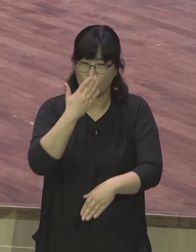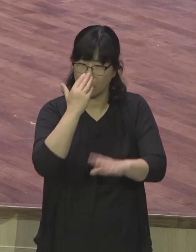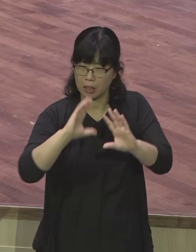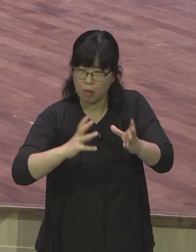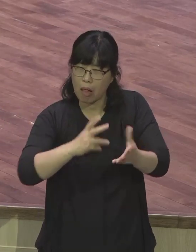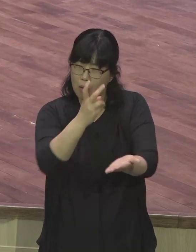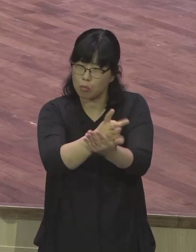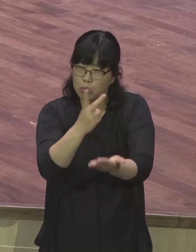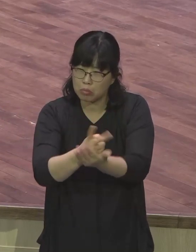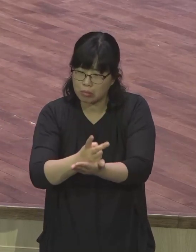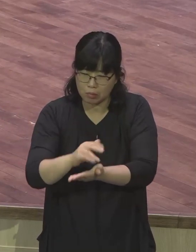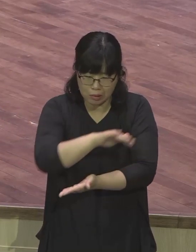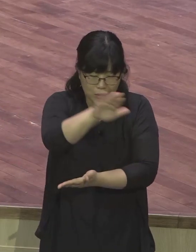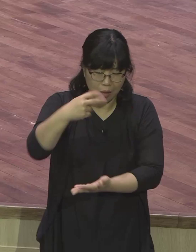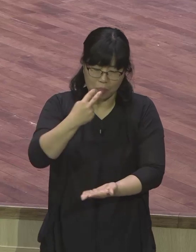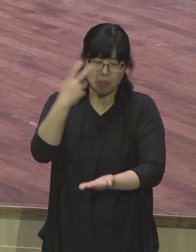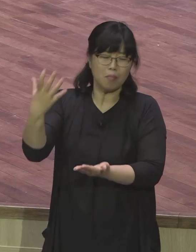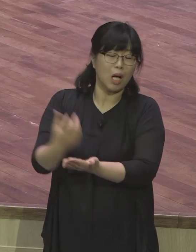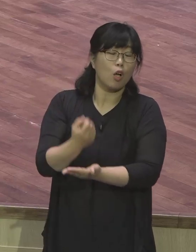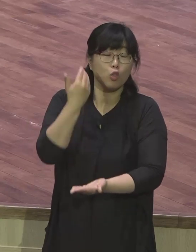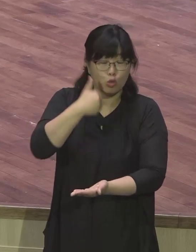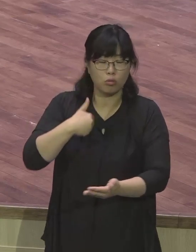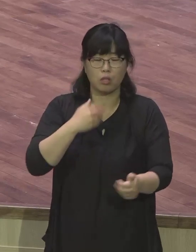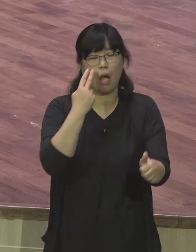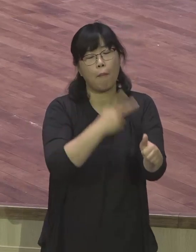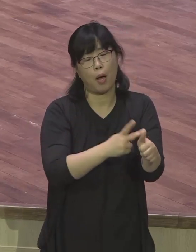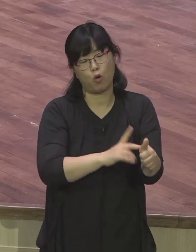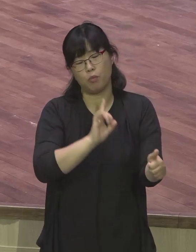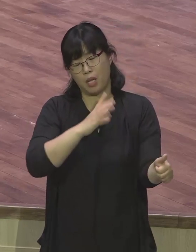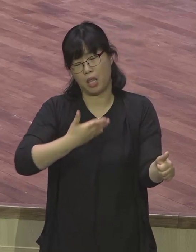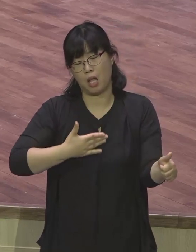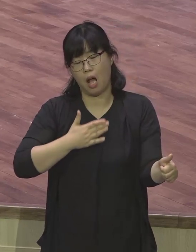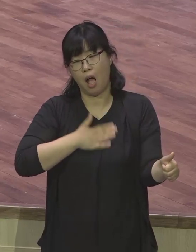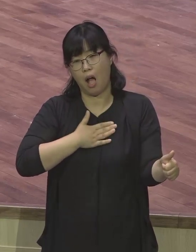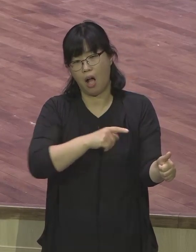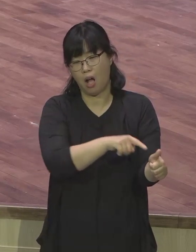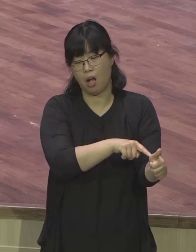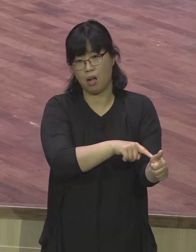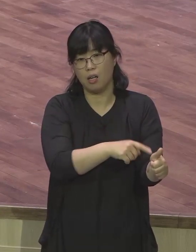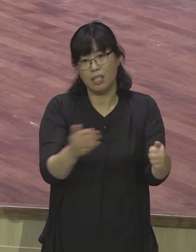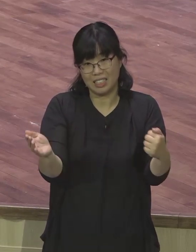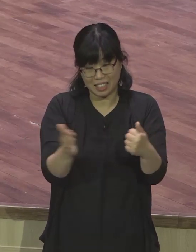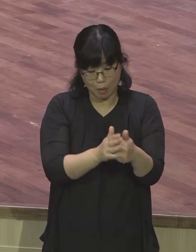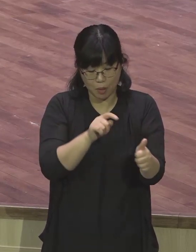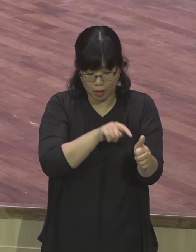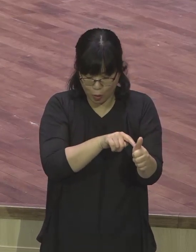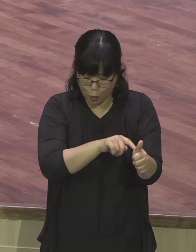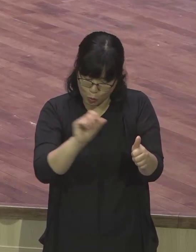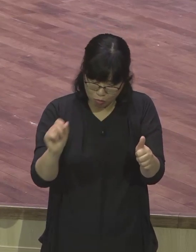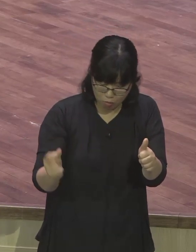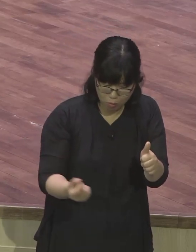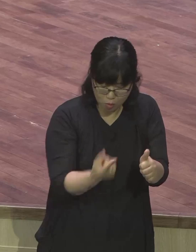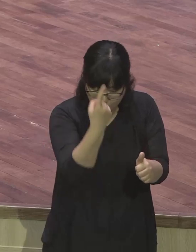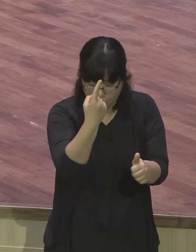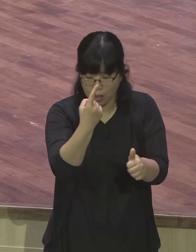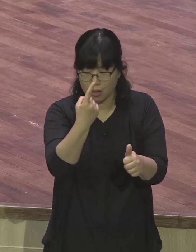바울에게는 왕들 앞에 가서 복음을 전하는 것이 다른 제자들이 할 수 없었던 천명이었을 것입니다